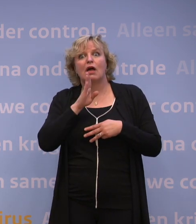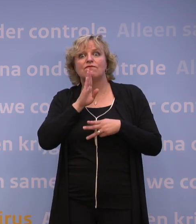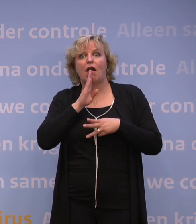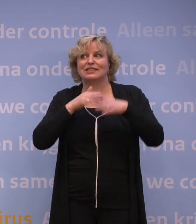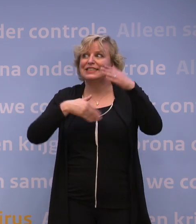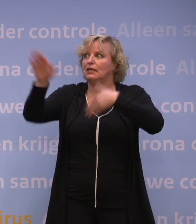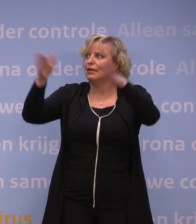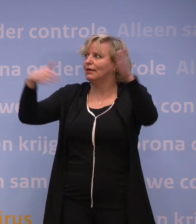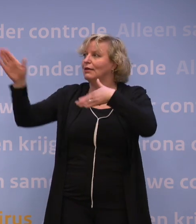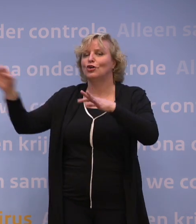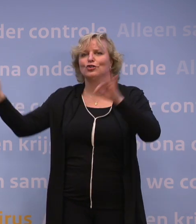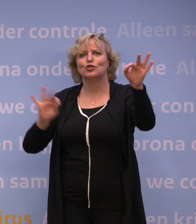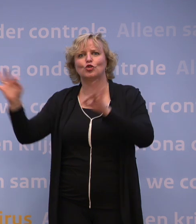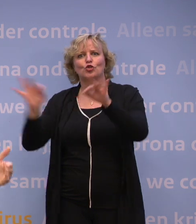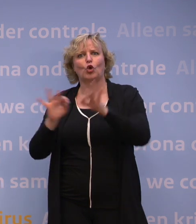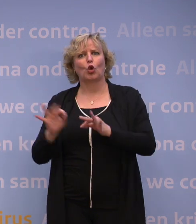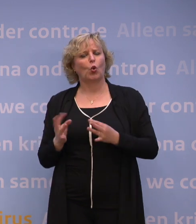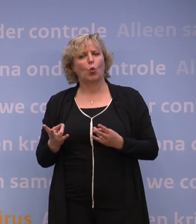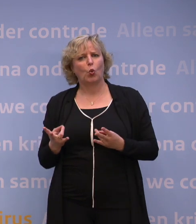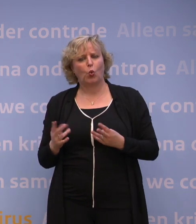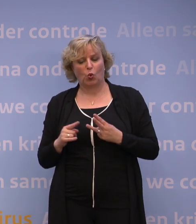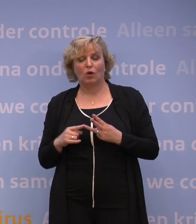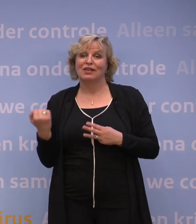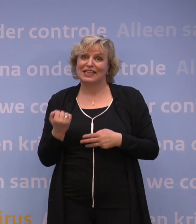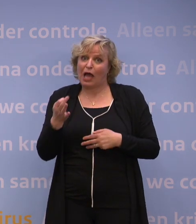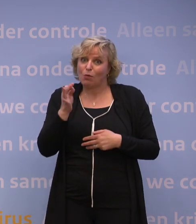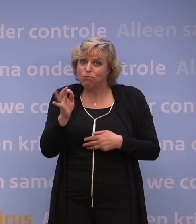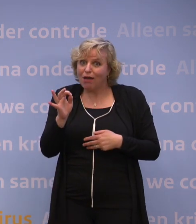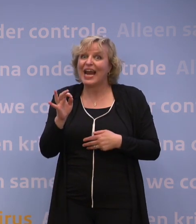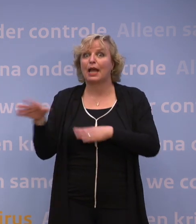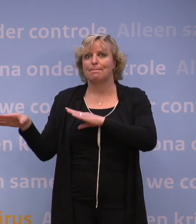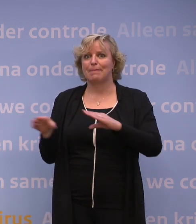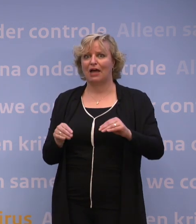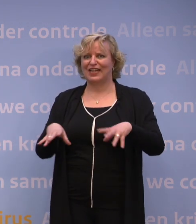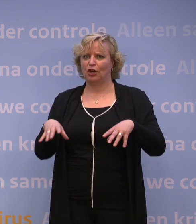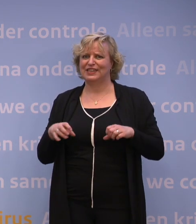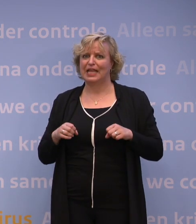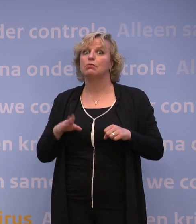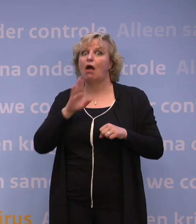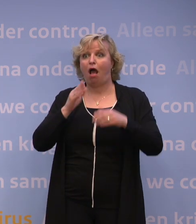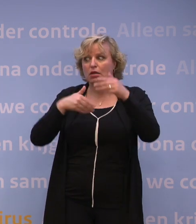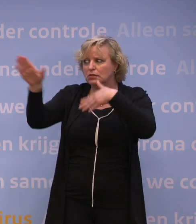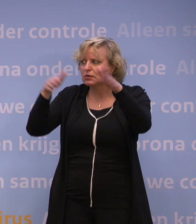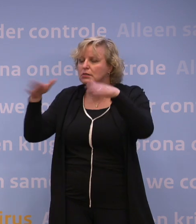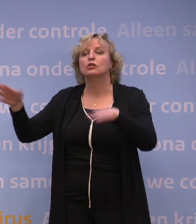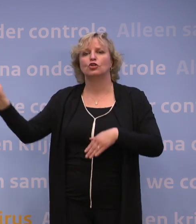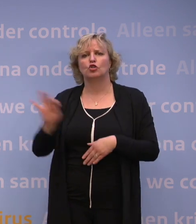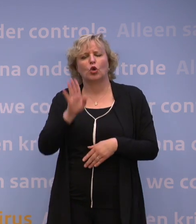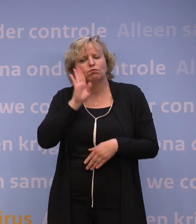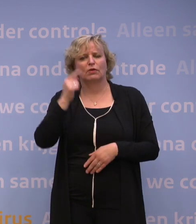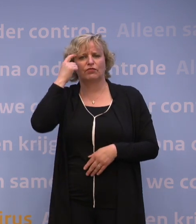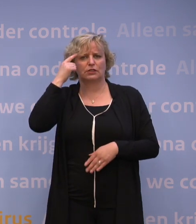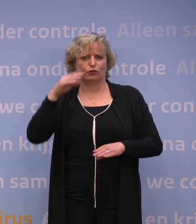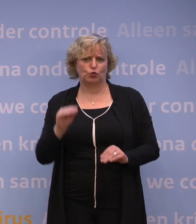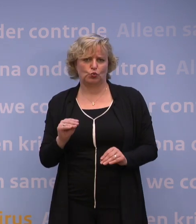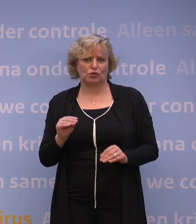vakantiegangers. Daarom is het zo belangrijk dat we al deze maatregelen nemen en vakantiegangers vragen daar dus verstandig mee om te gaan, precies zoals net verteld. Weet